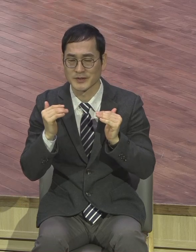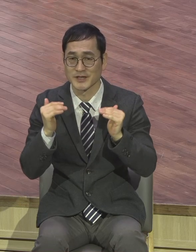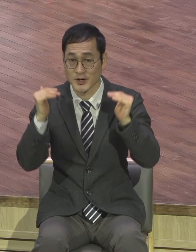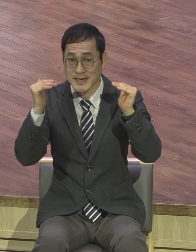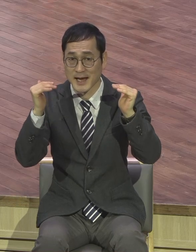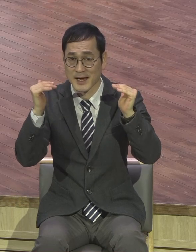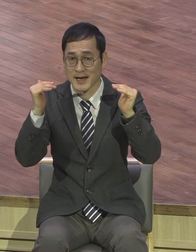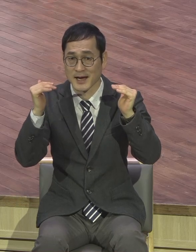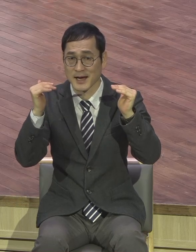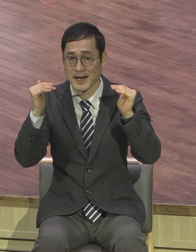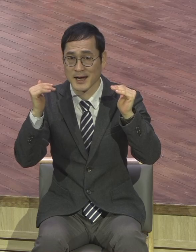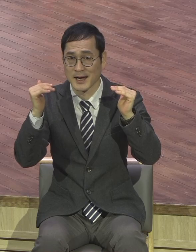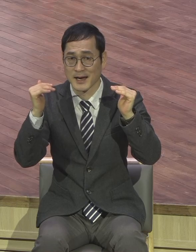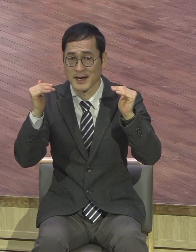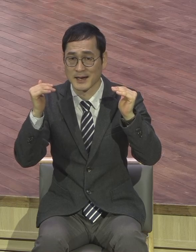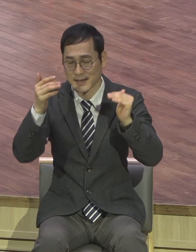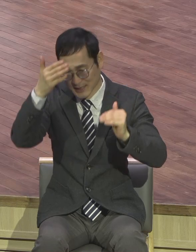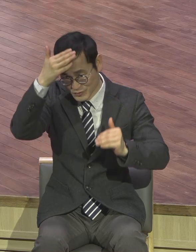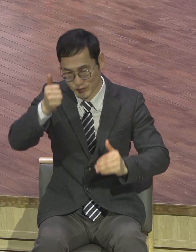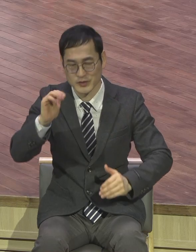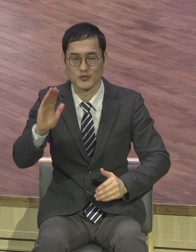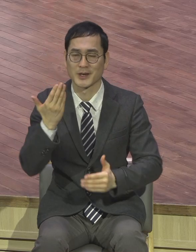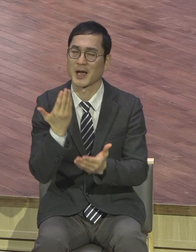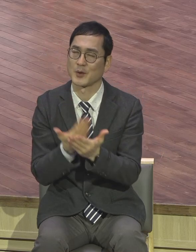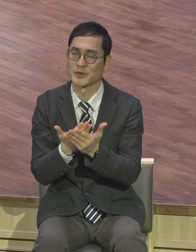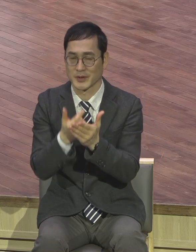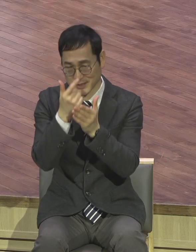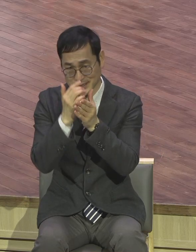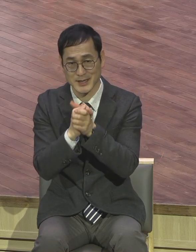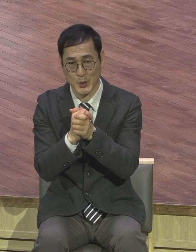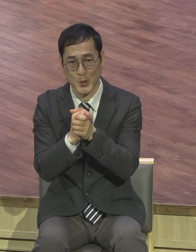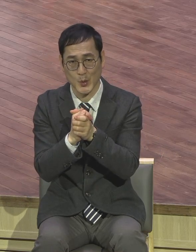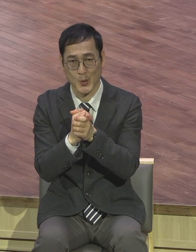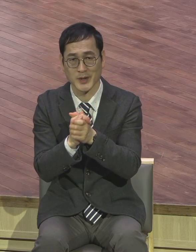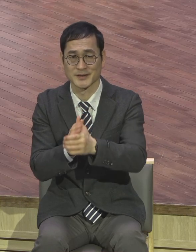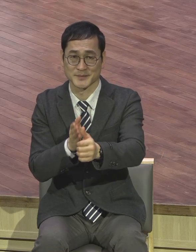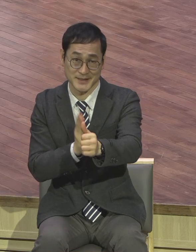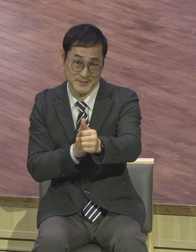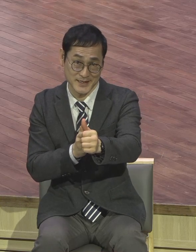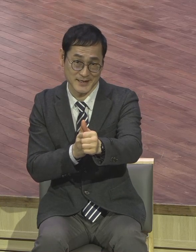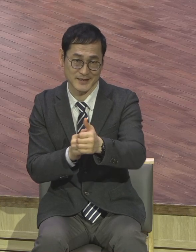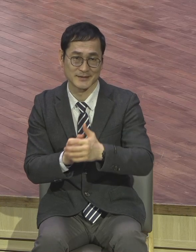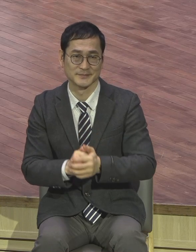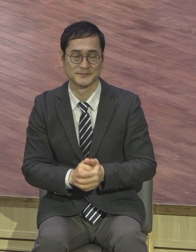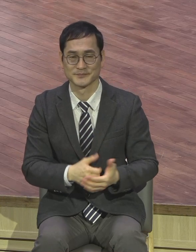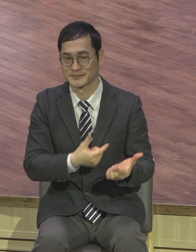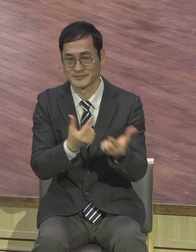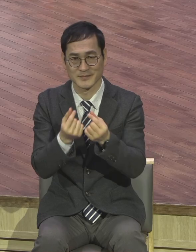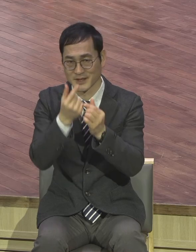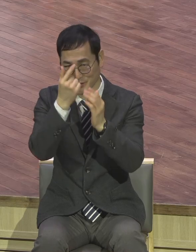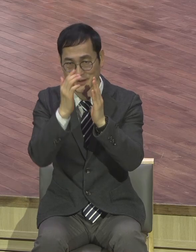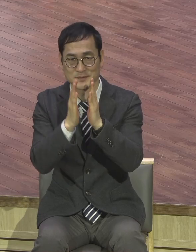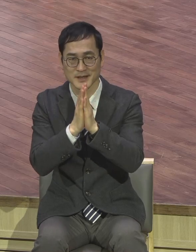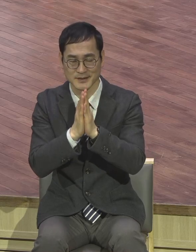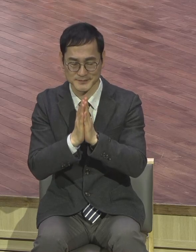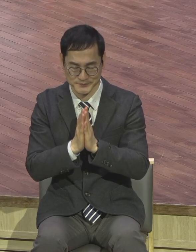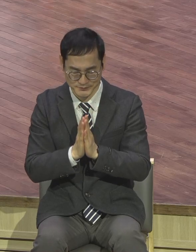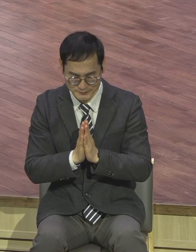주역이 되어야 주옵사사 성리하시길 젊음으로 축복합니다. 기도합시다. 아버지 하나님 우리 예원계